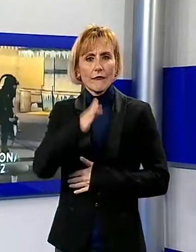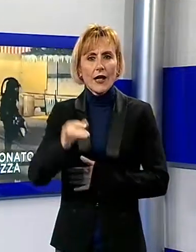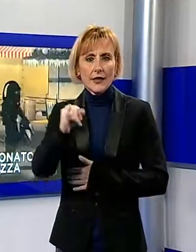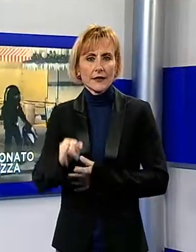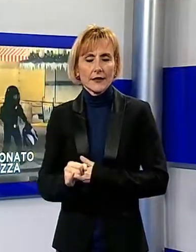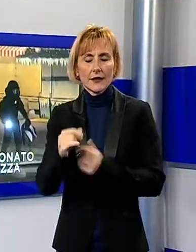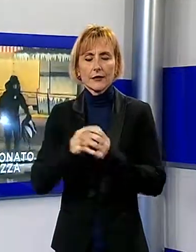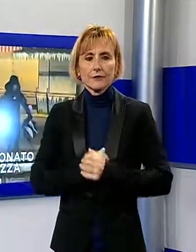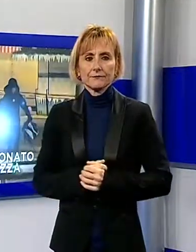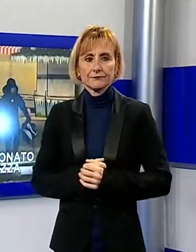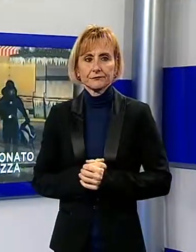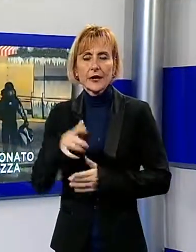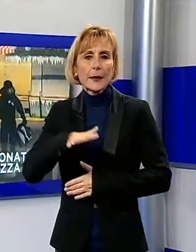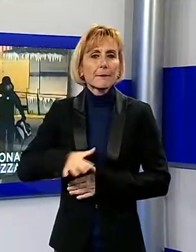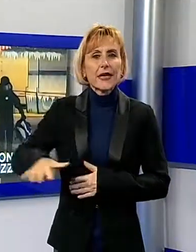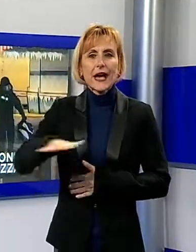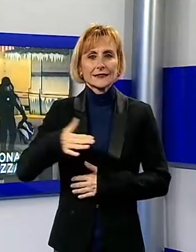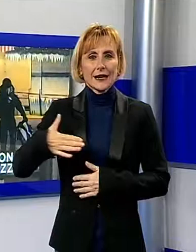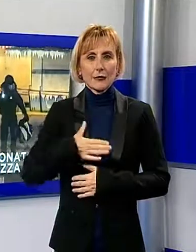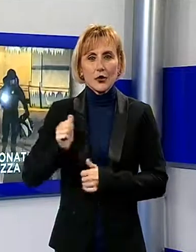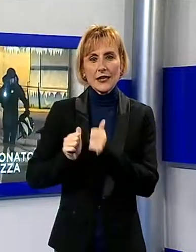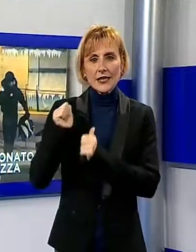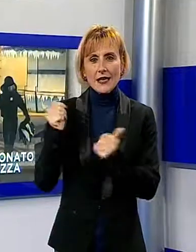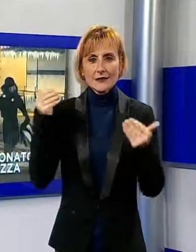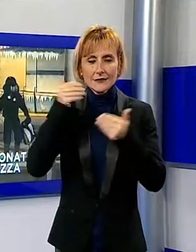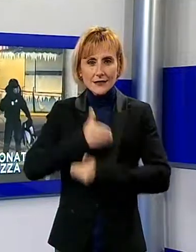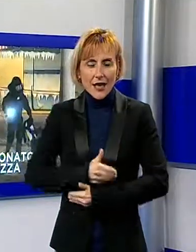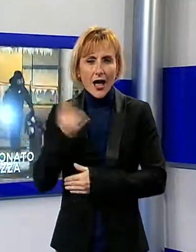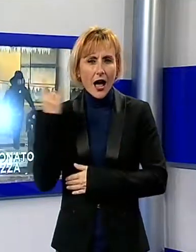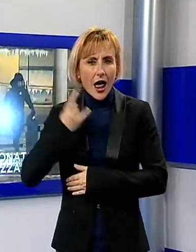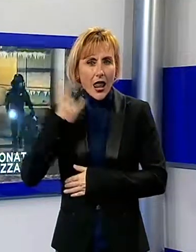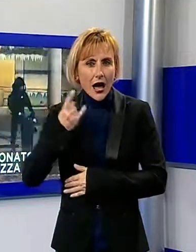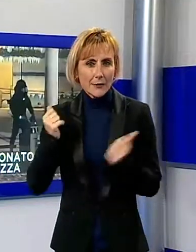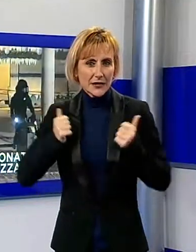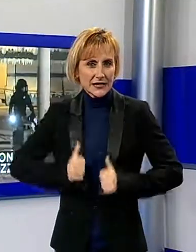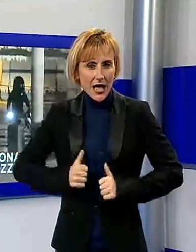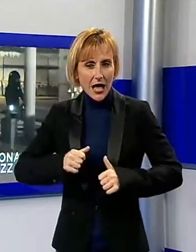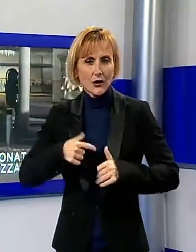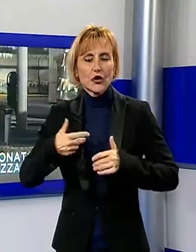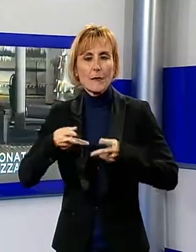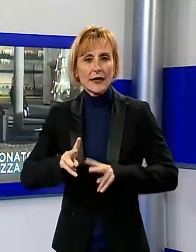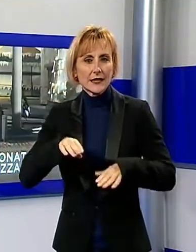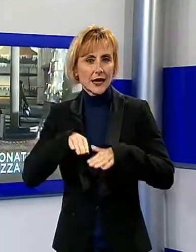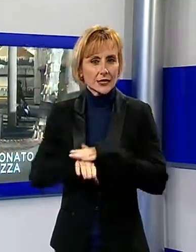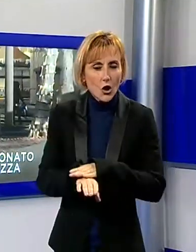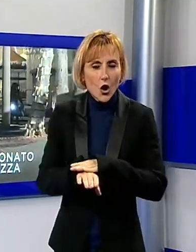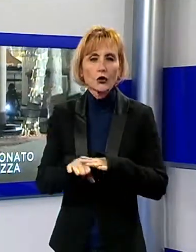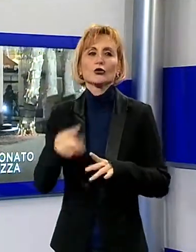Zaino ha abbandonato all'arma in piazza Napoleone a Lucca, alla fine ieri sera sono intervenuti gli artificieri ed è stato atturato che dentro non c'era